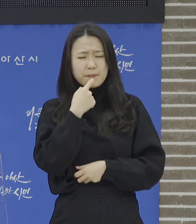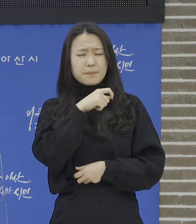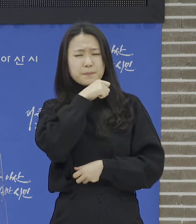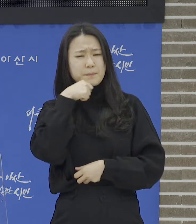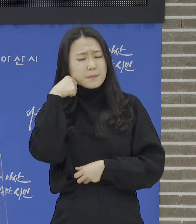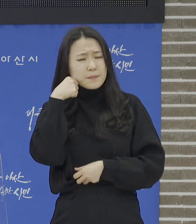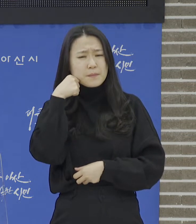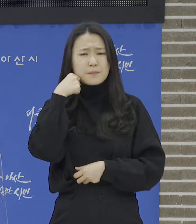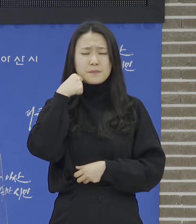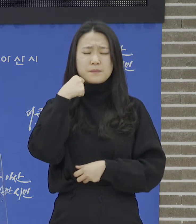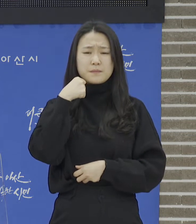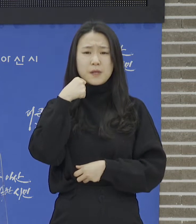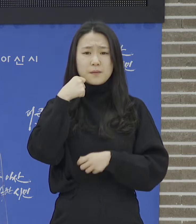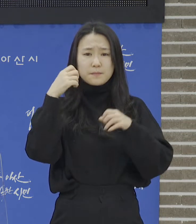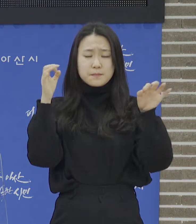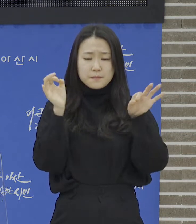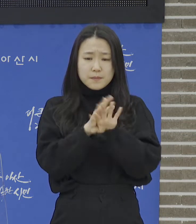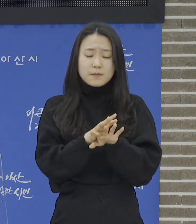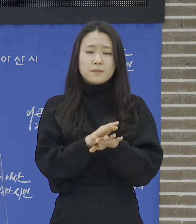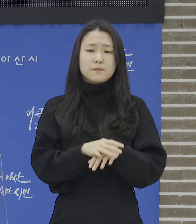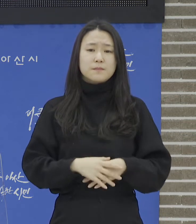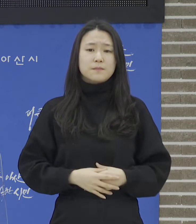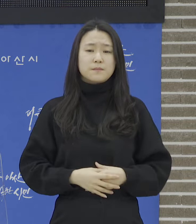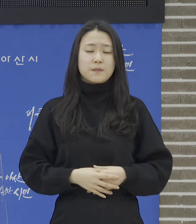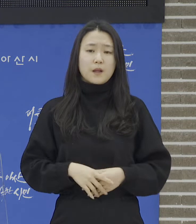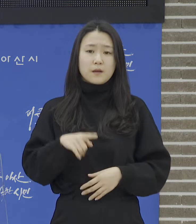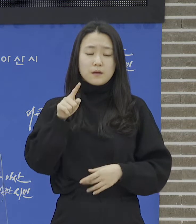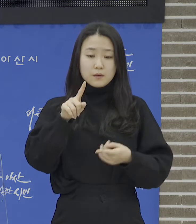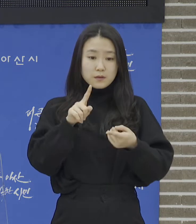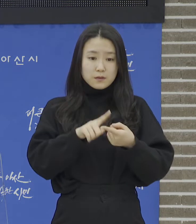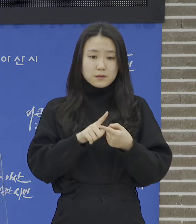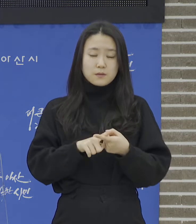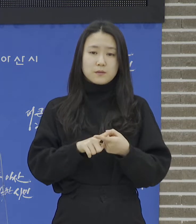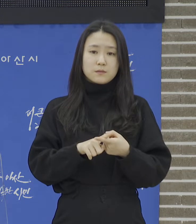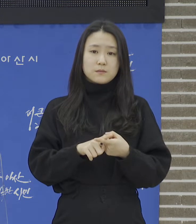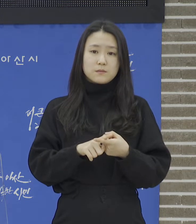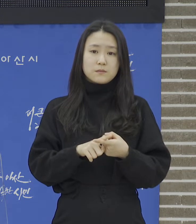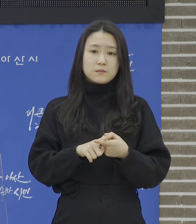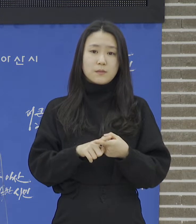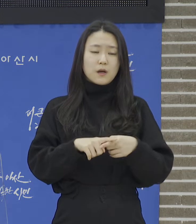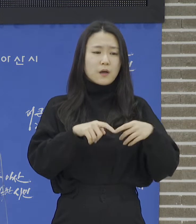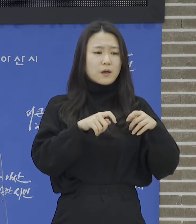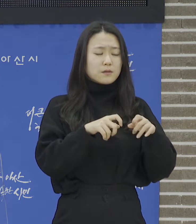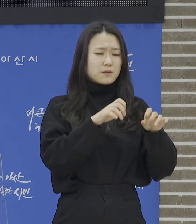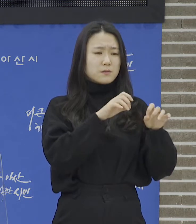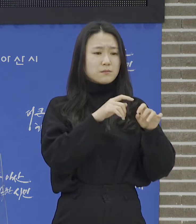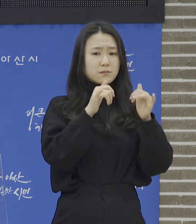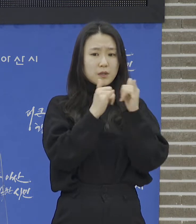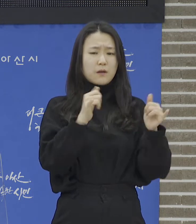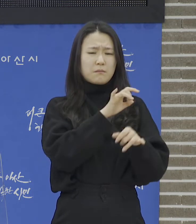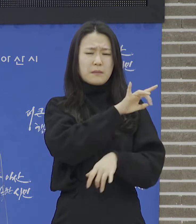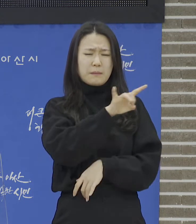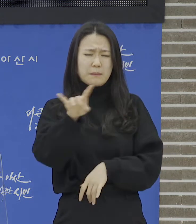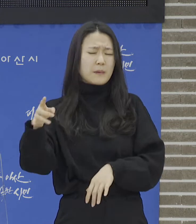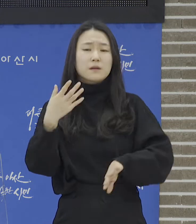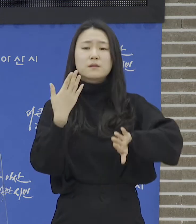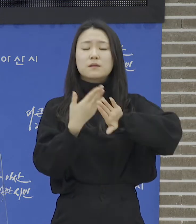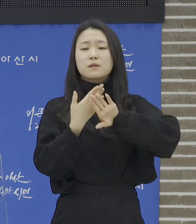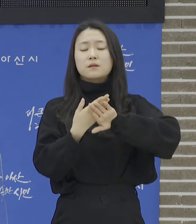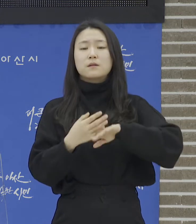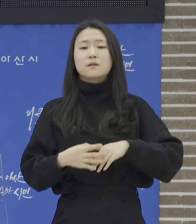격리하고 점진적으로 나타나며 증상 발열은 개인별로 다를 수 있습니다. 대부분